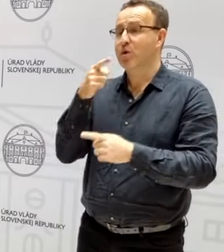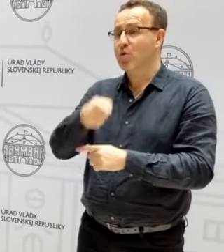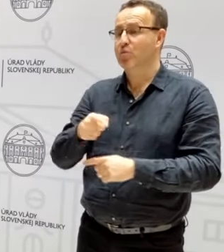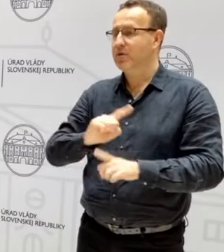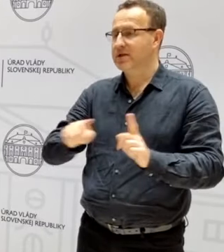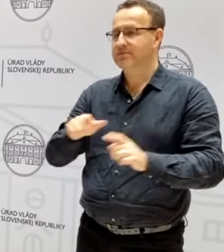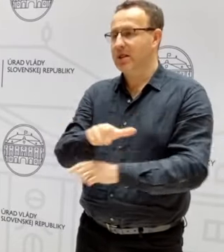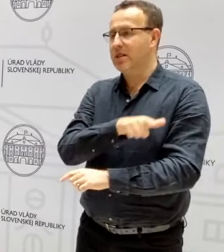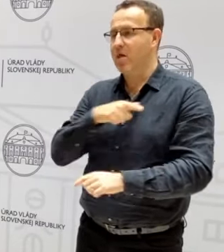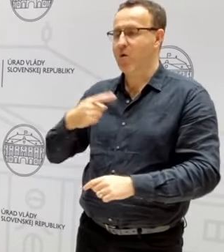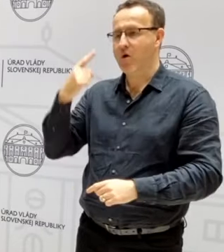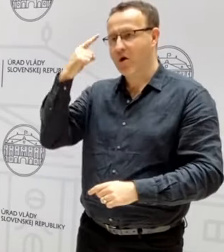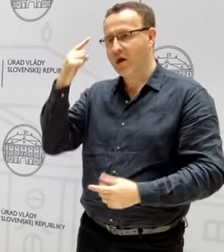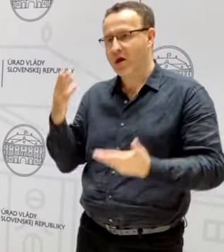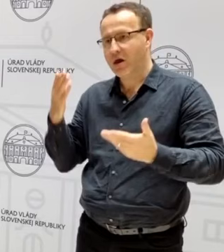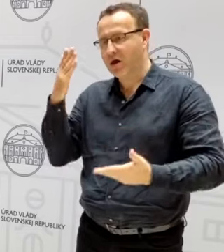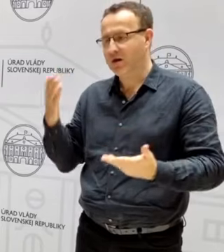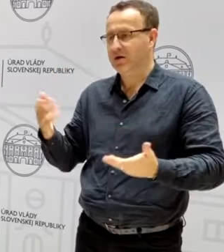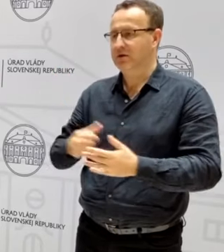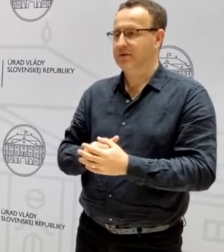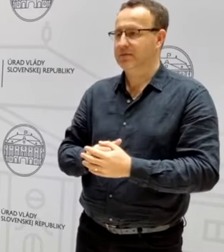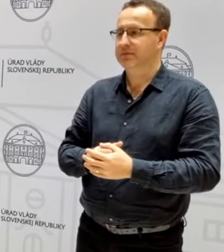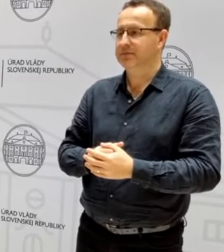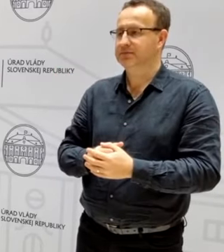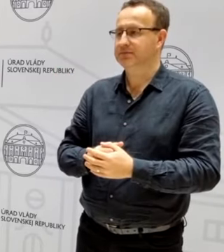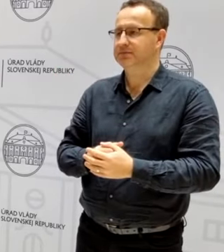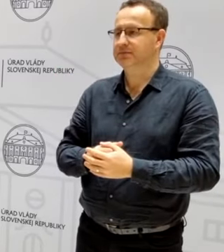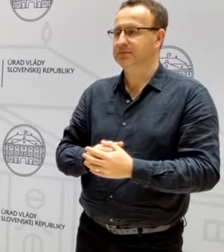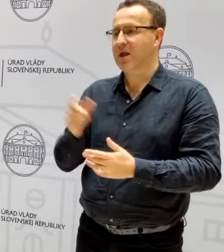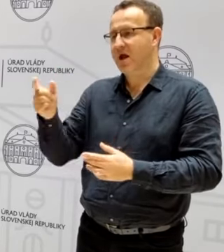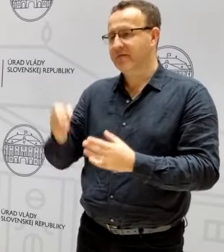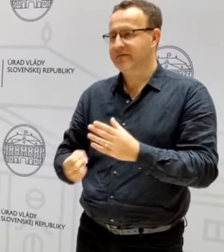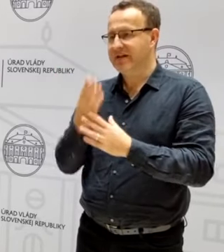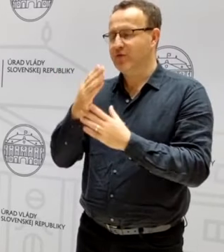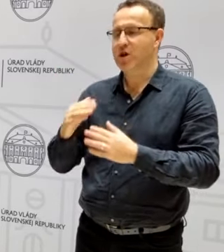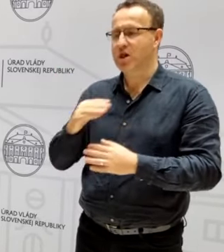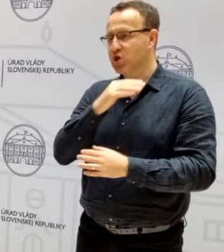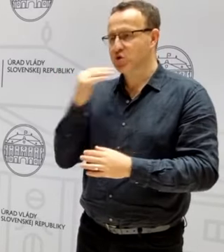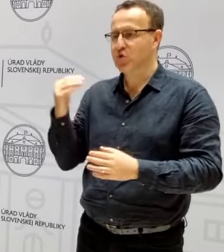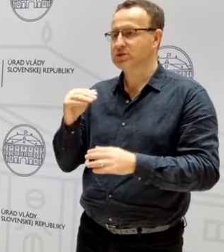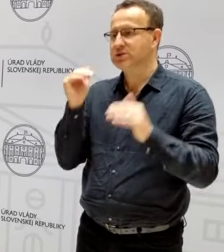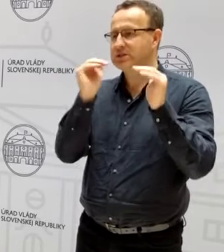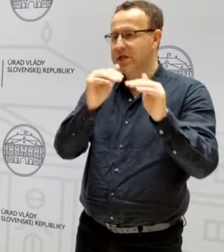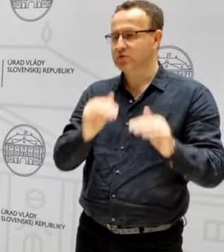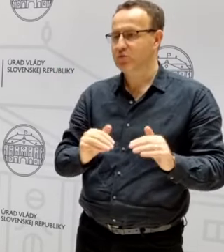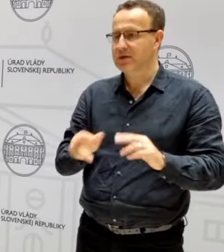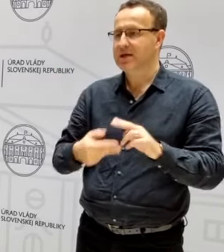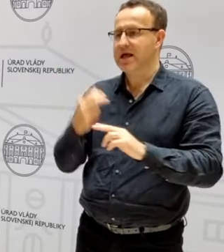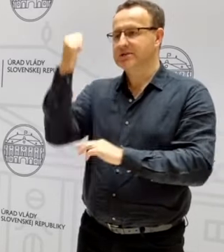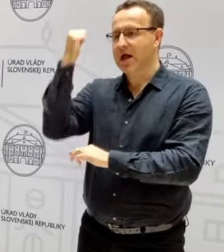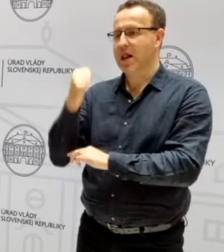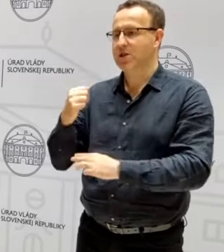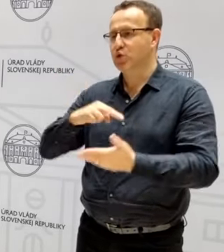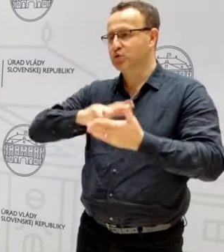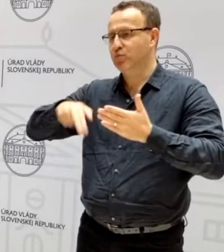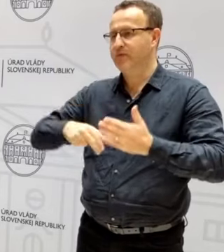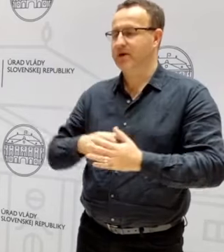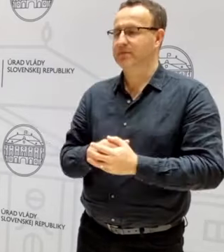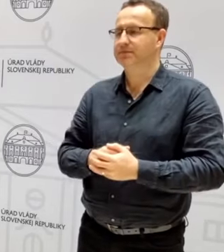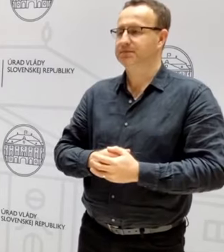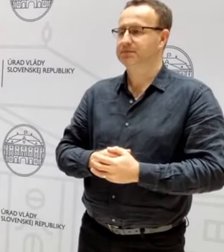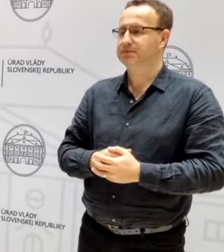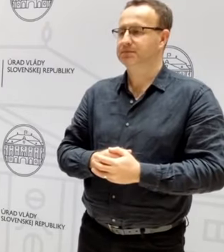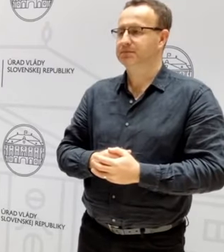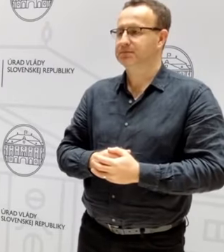neotávali, nepremárenili tento čas a vytvorili si dostatočné zásoby na základe zmluv. Ešte možno tak?